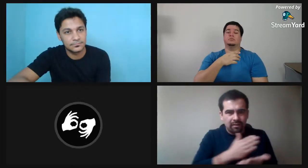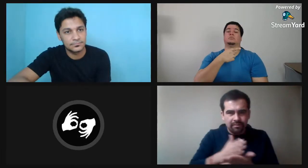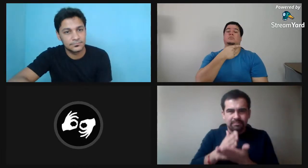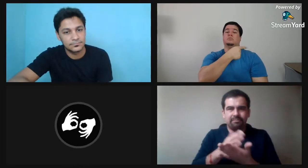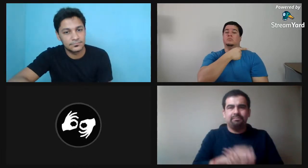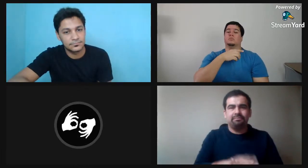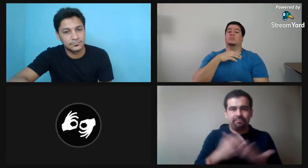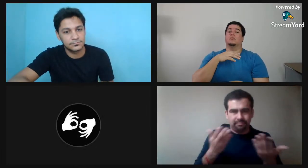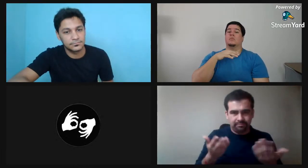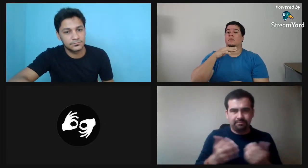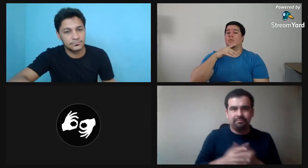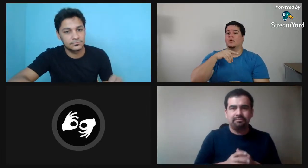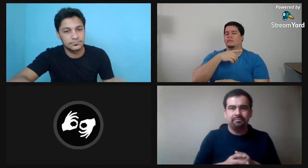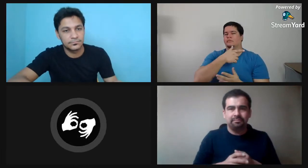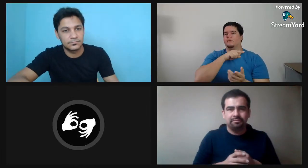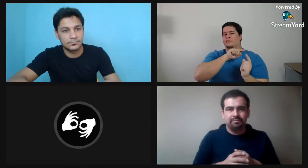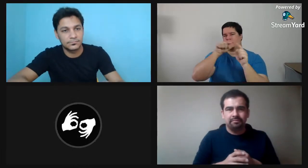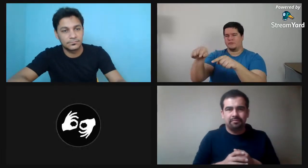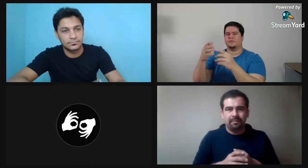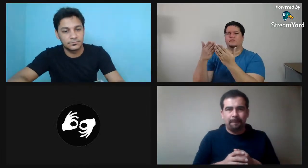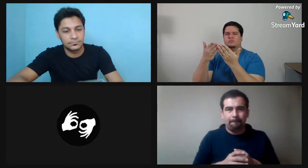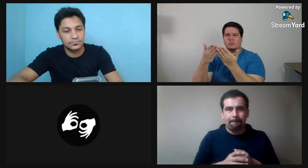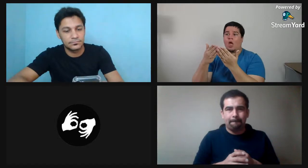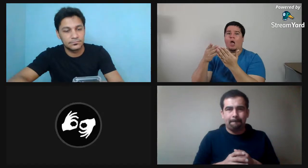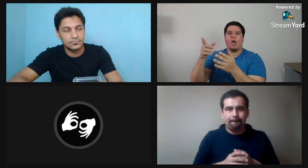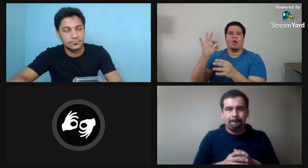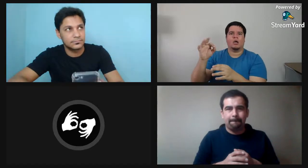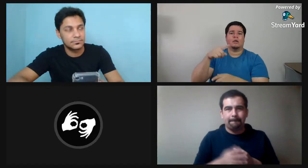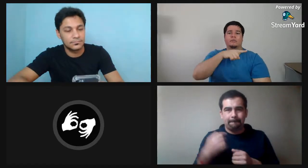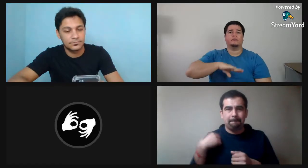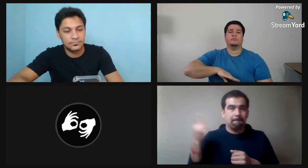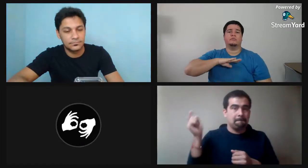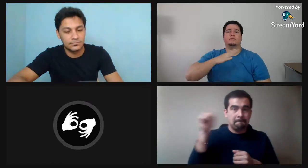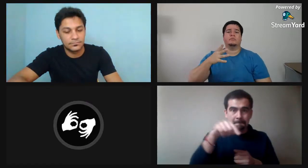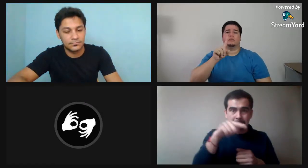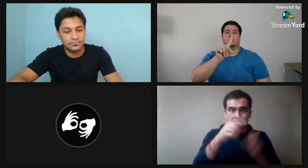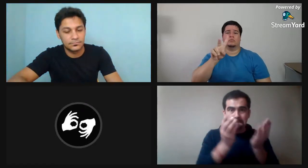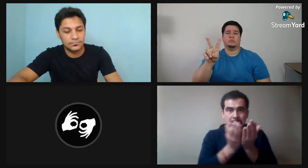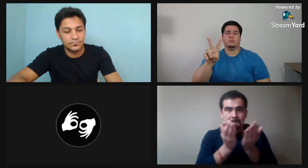iglesia allí. Después buscaron dónde estudiar.